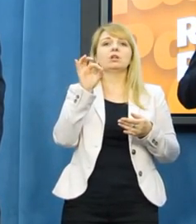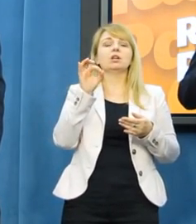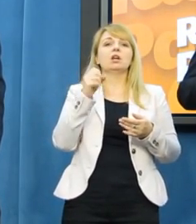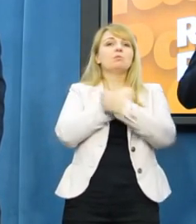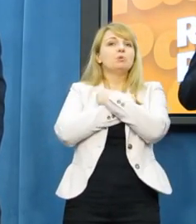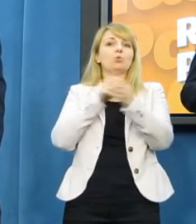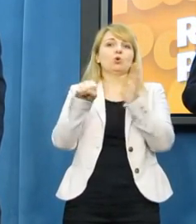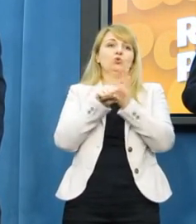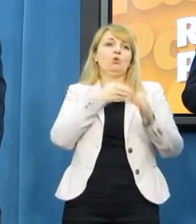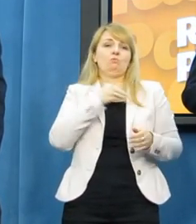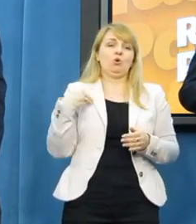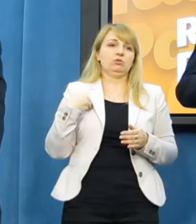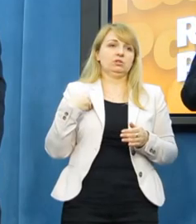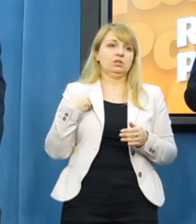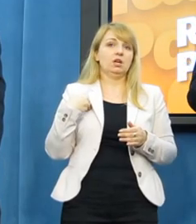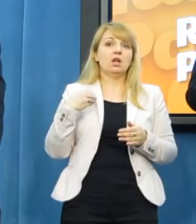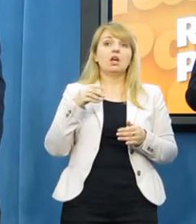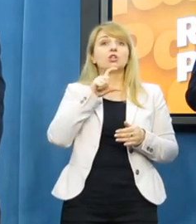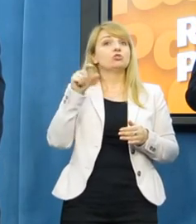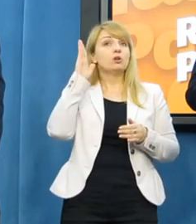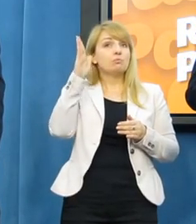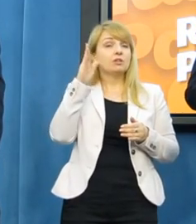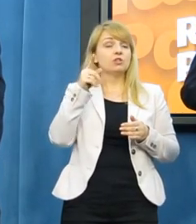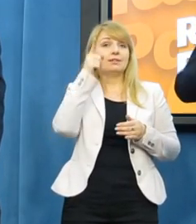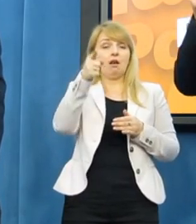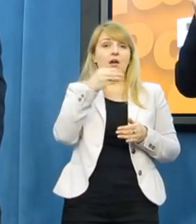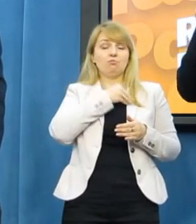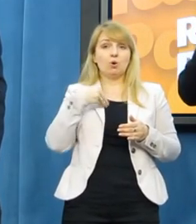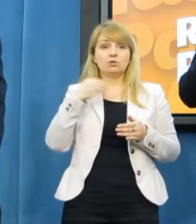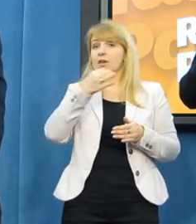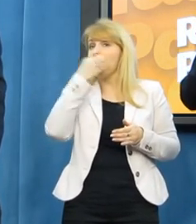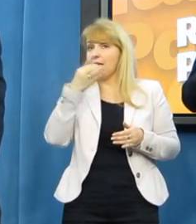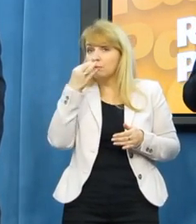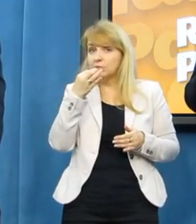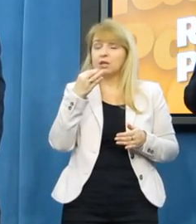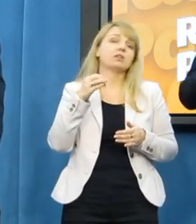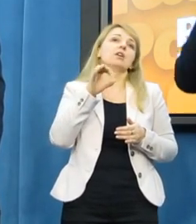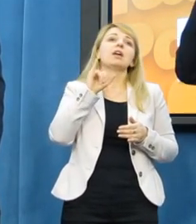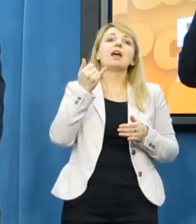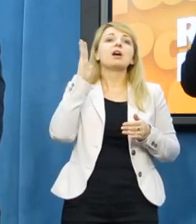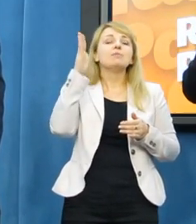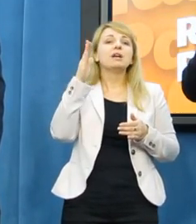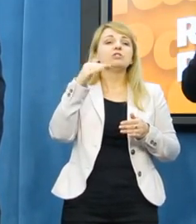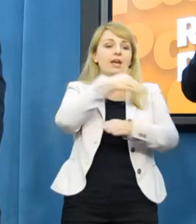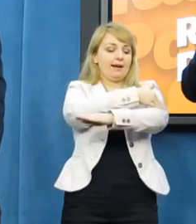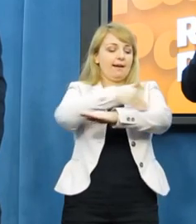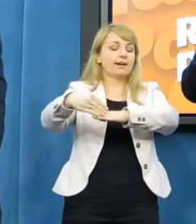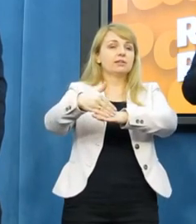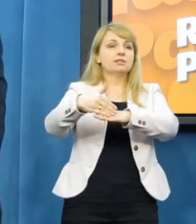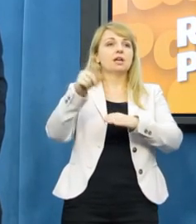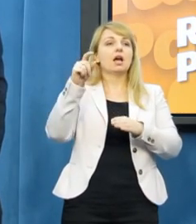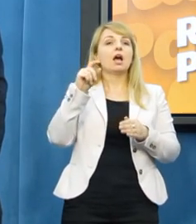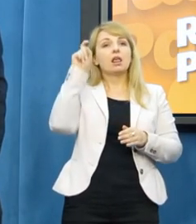patriotyzm sprowadza się do następującego pytania. Będzie dla Polski lepiej, jeśli będzie granica niemiecko-polsko-rosyjska?